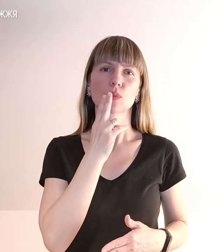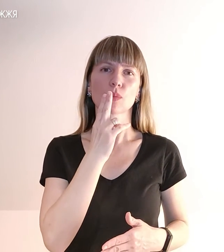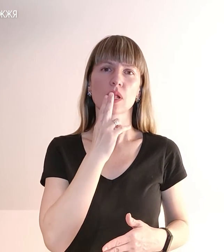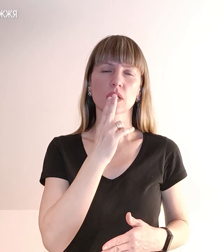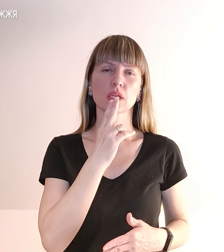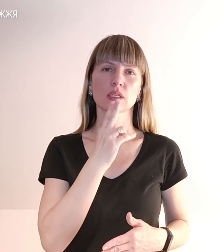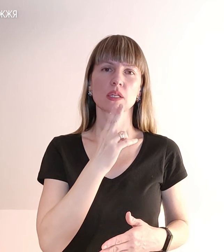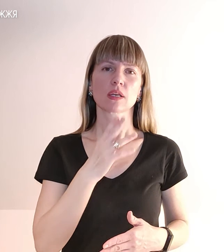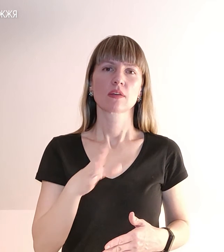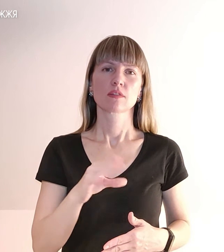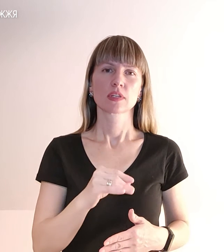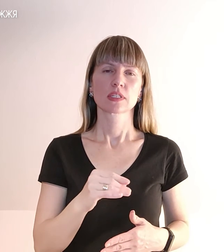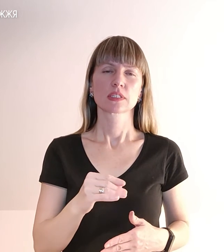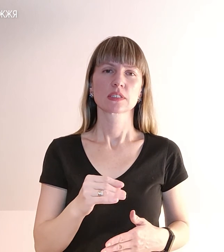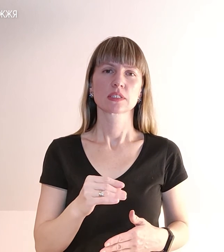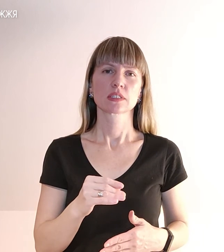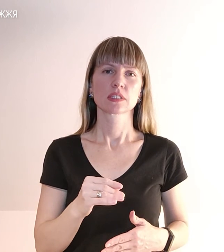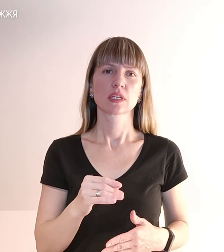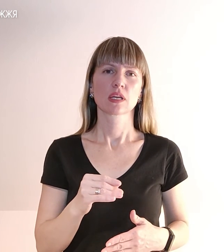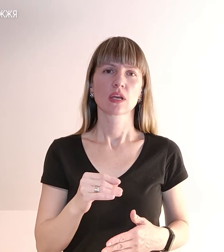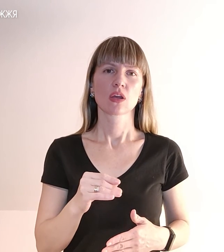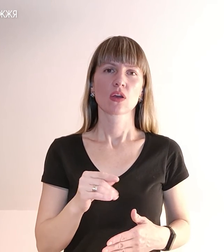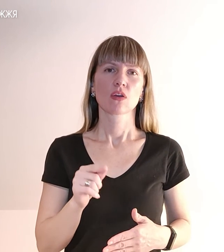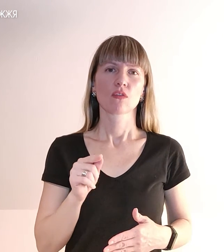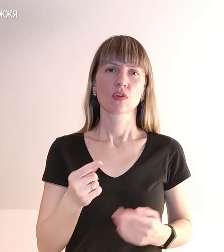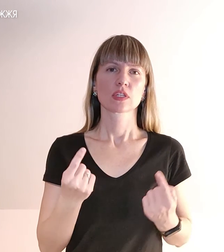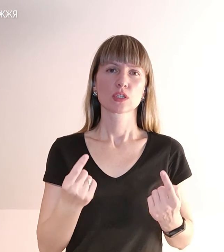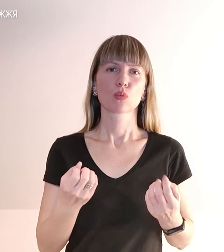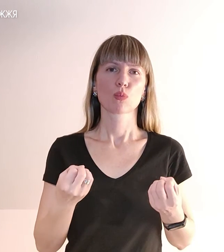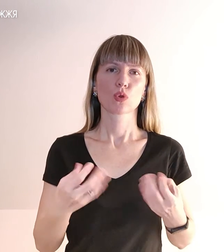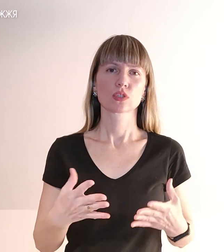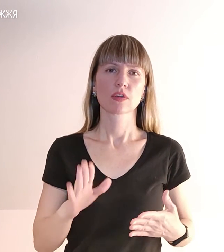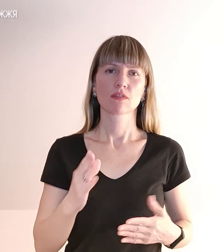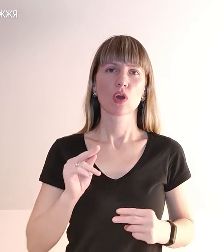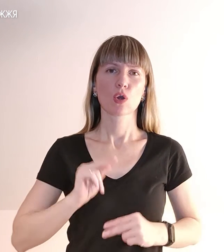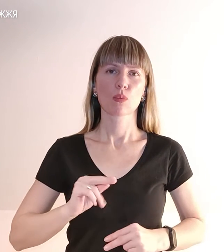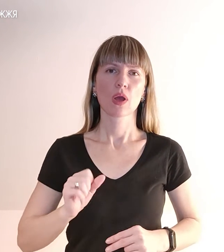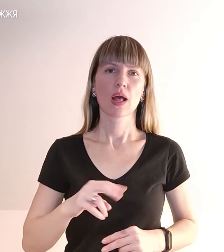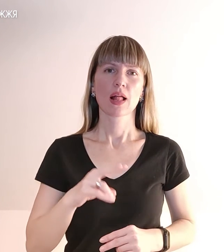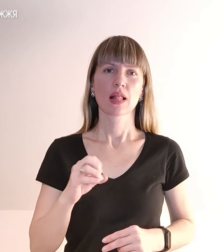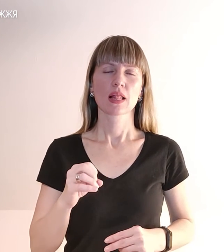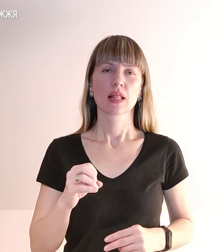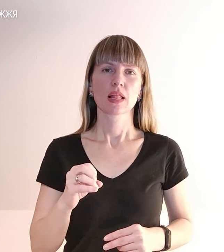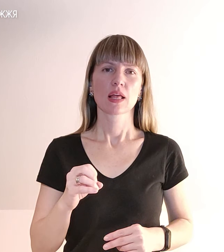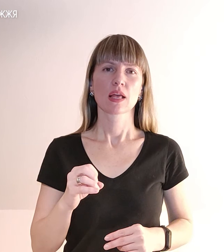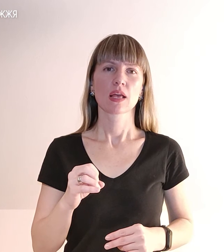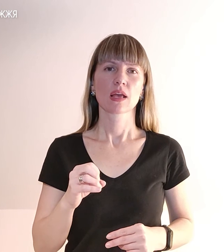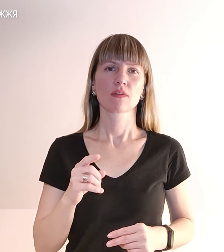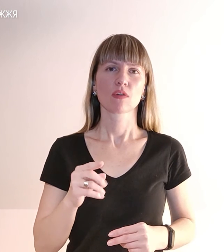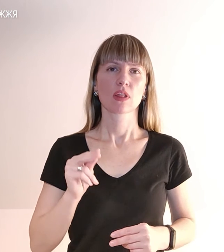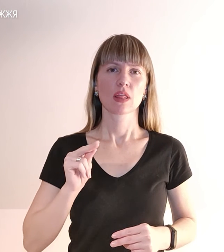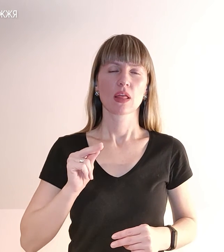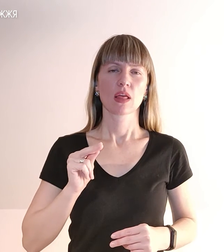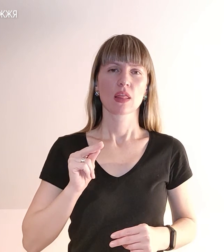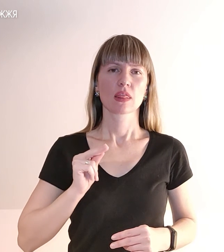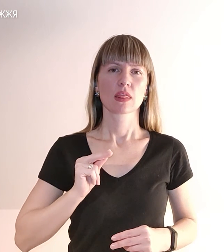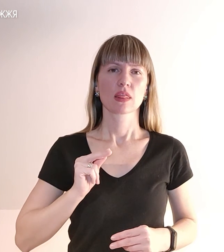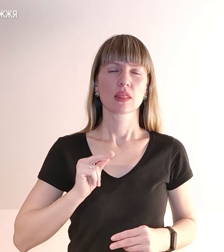Тобто, воно значно простіше в роботі, але воно нефункціонально, уходить